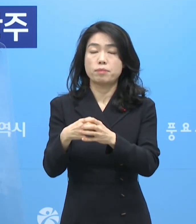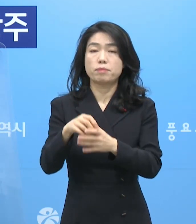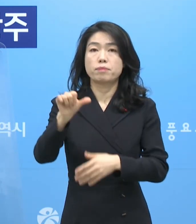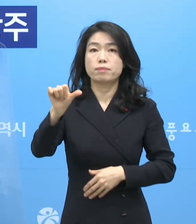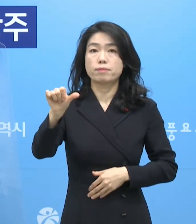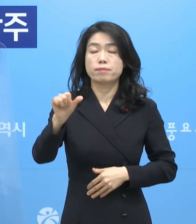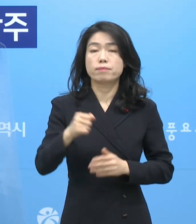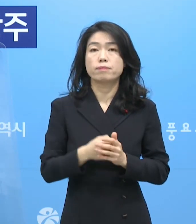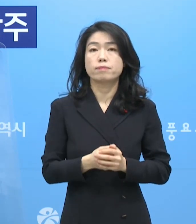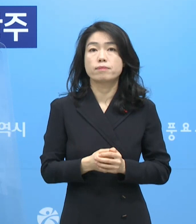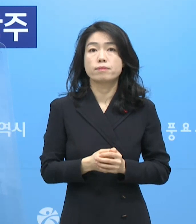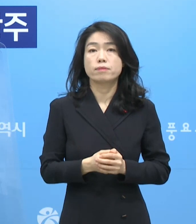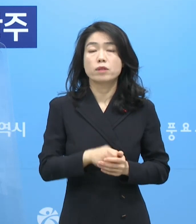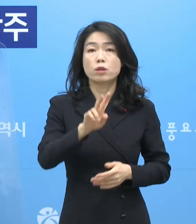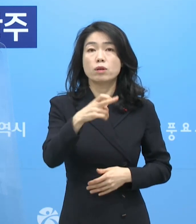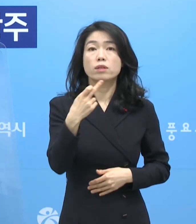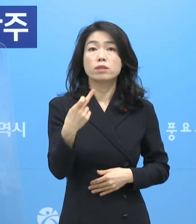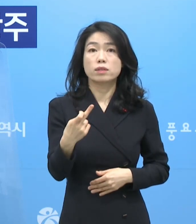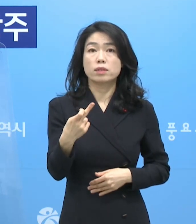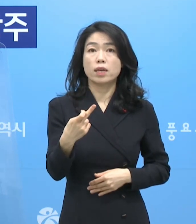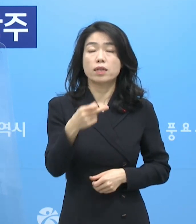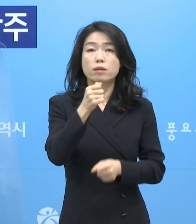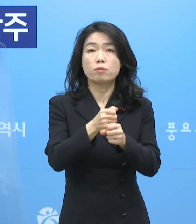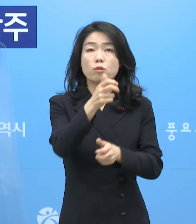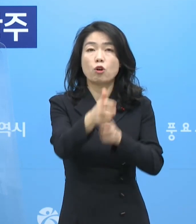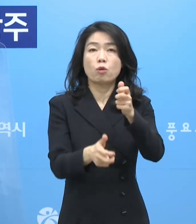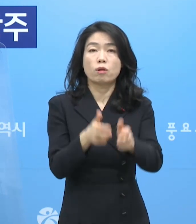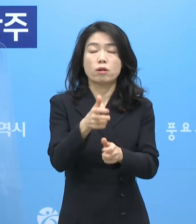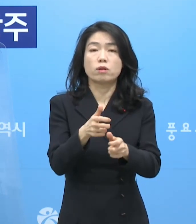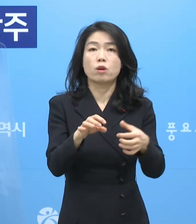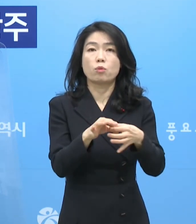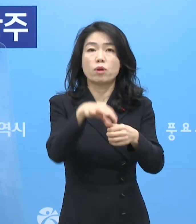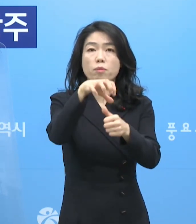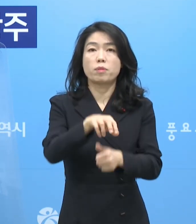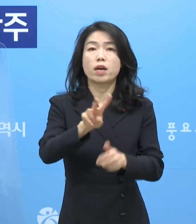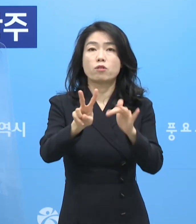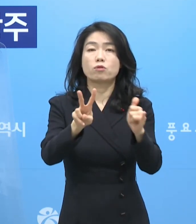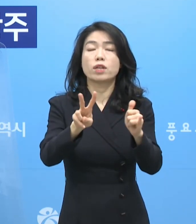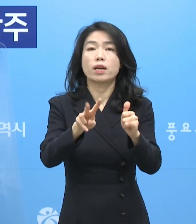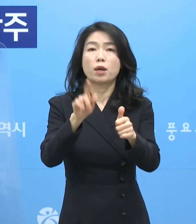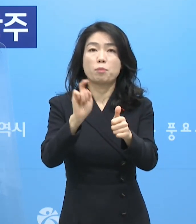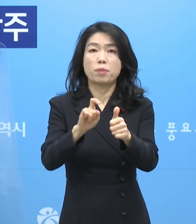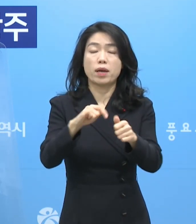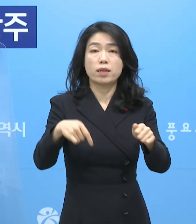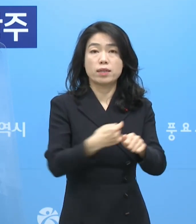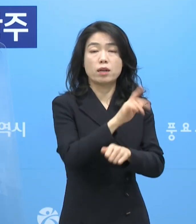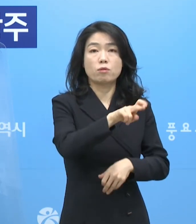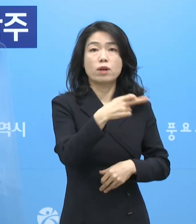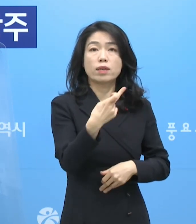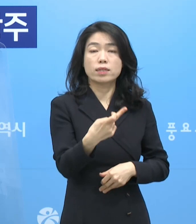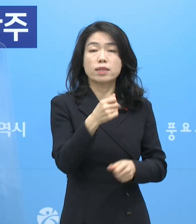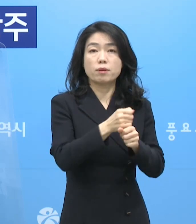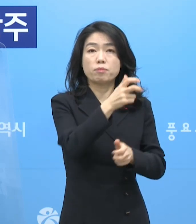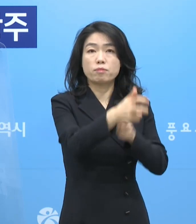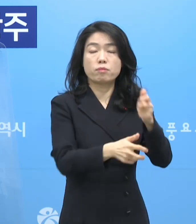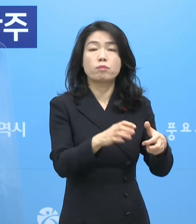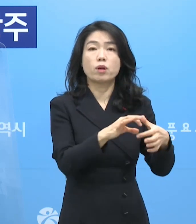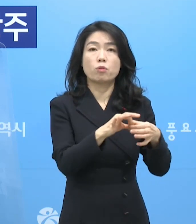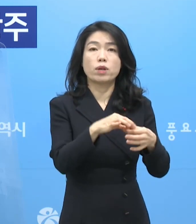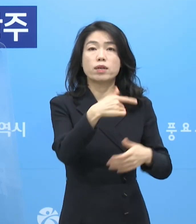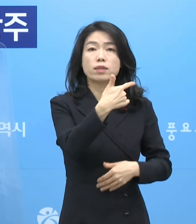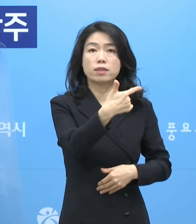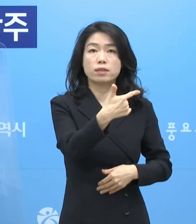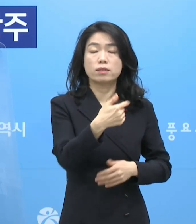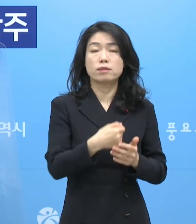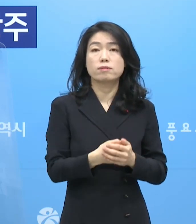총 5명. 광산구 소재의 제조업체 관련 격리 중 2명. 또 다른 광산구 소재의 제조업체 관련